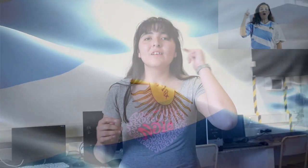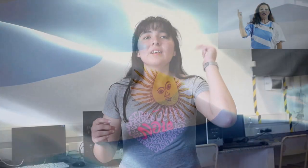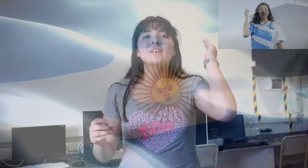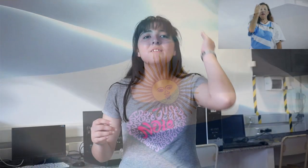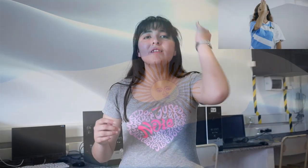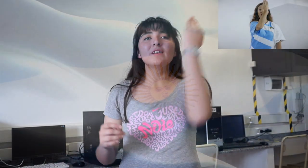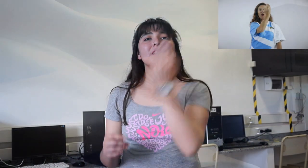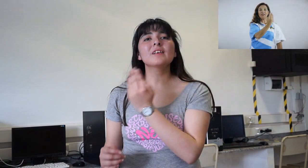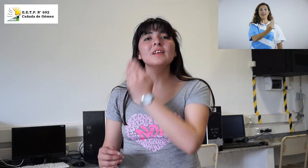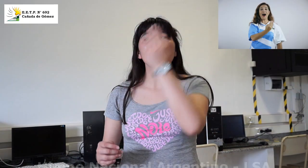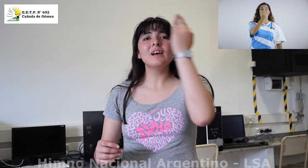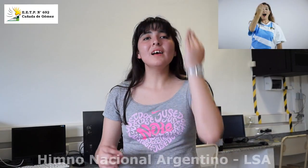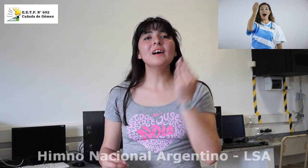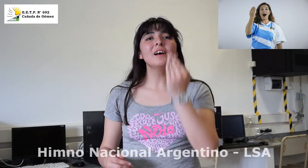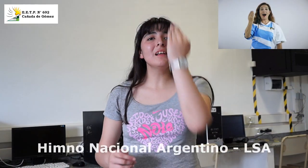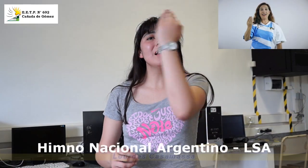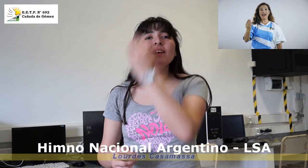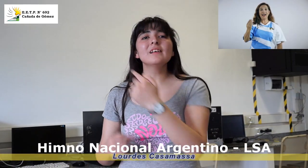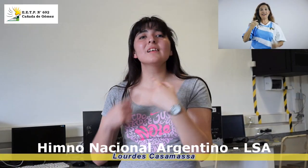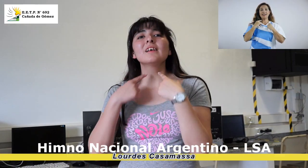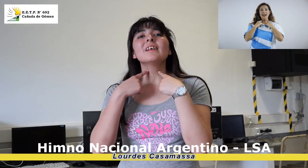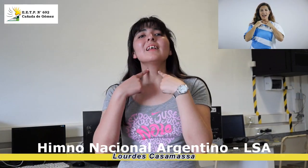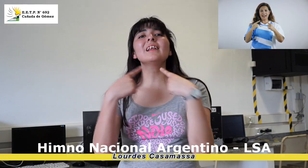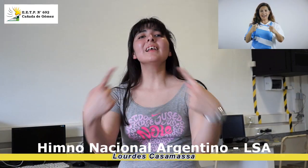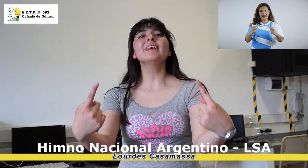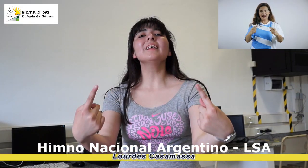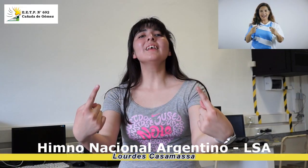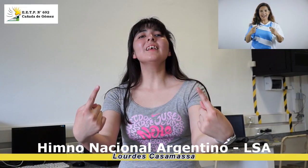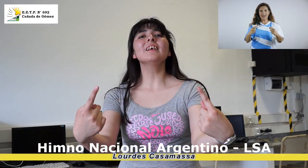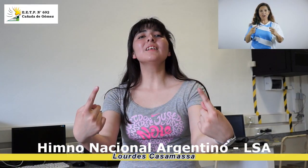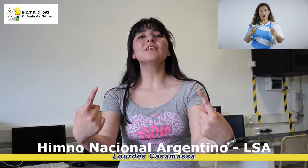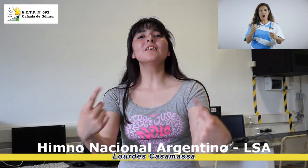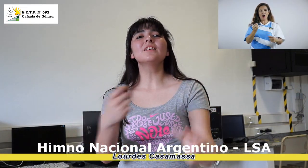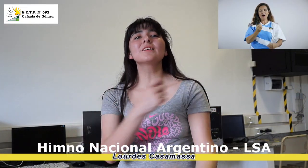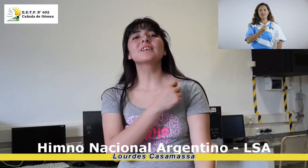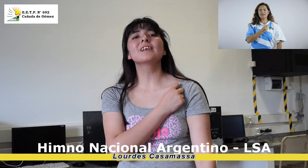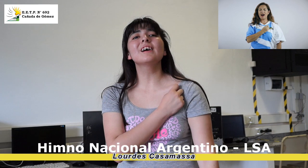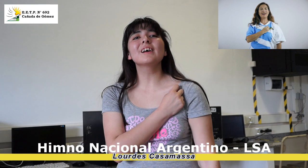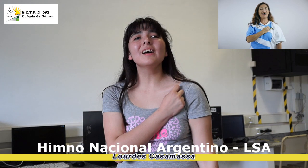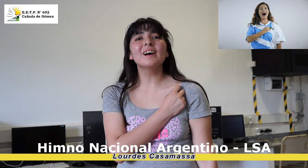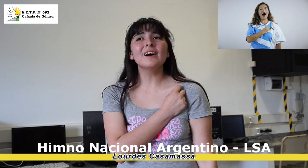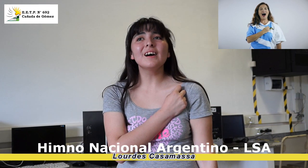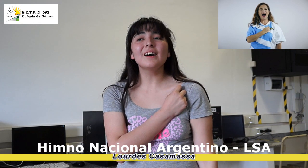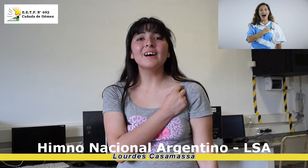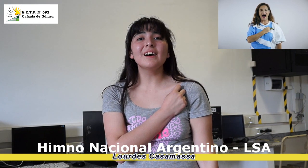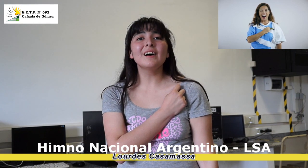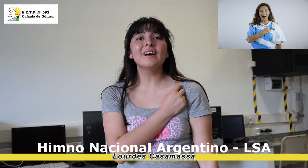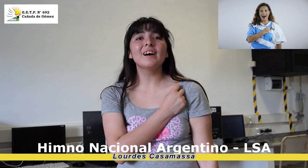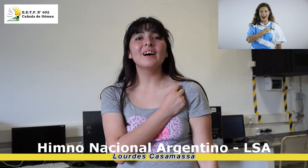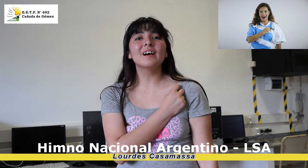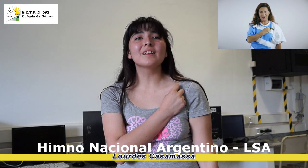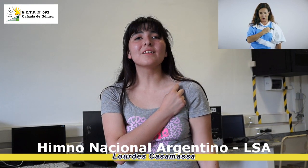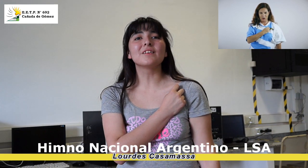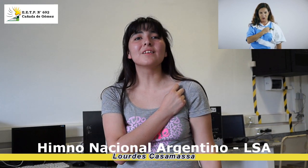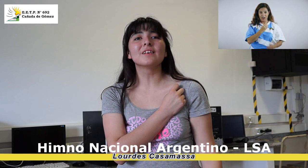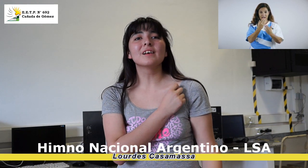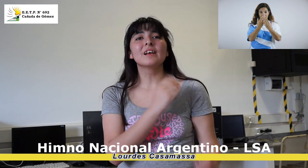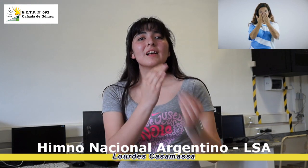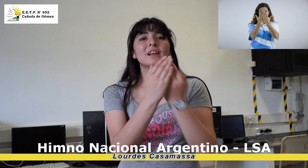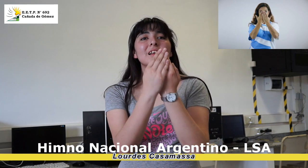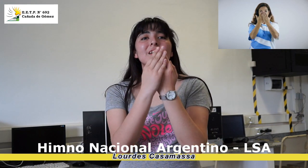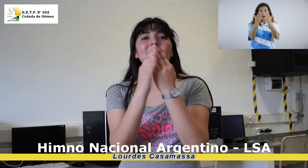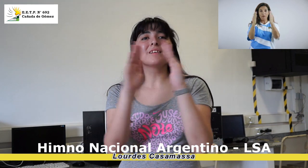Oíd mortales el grito sagrado,